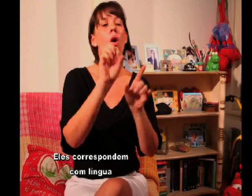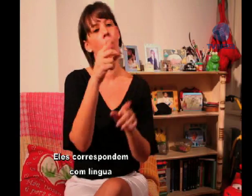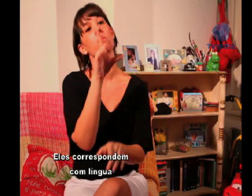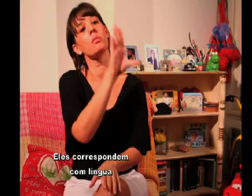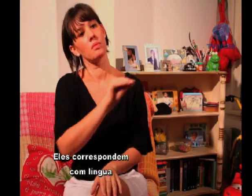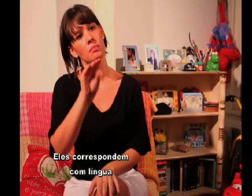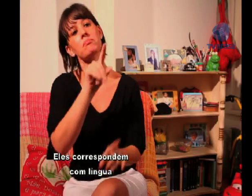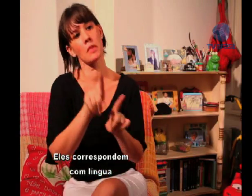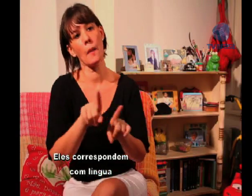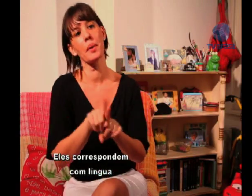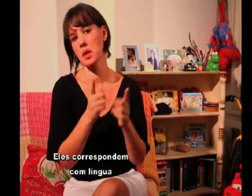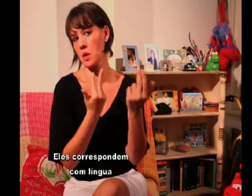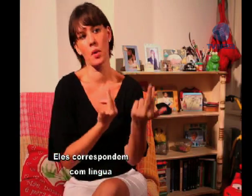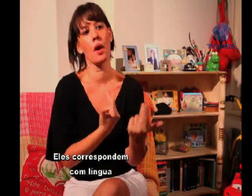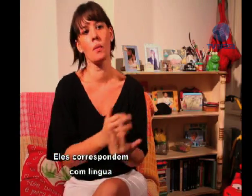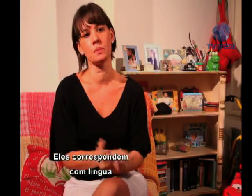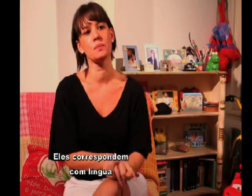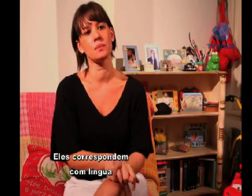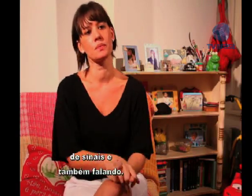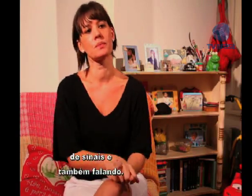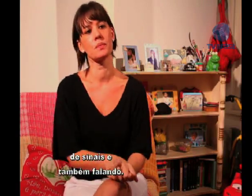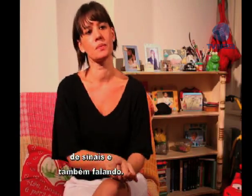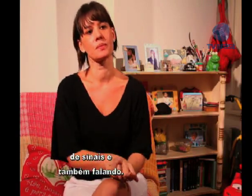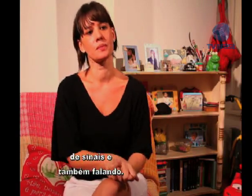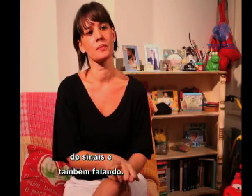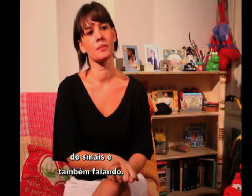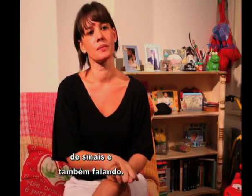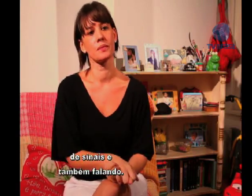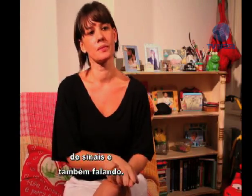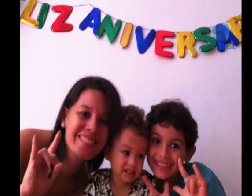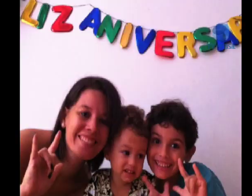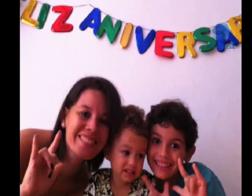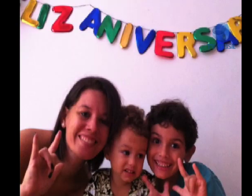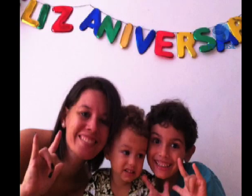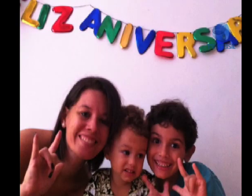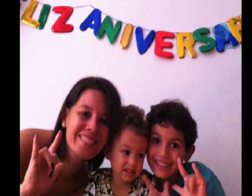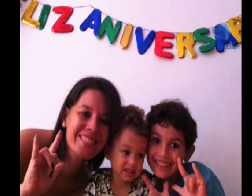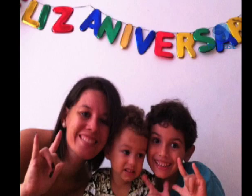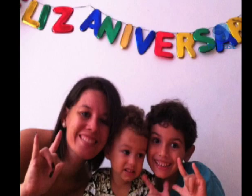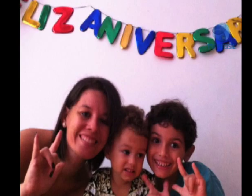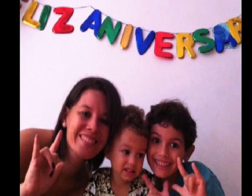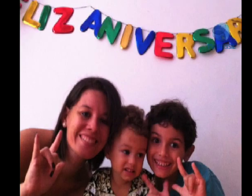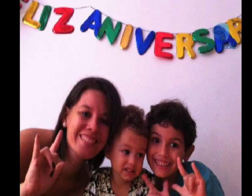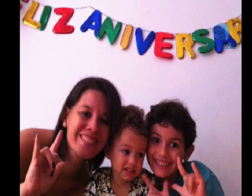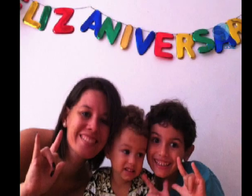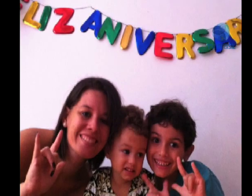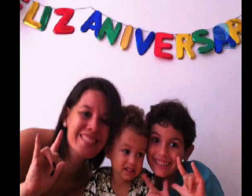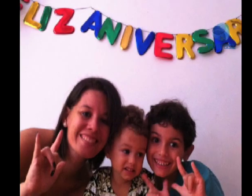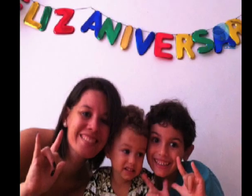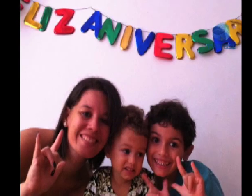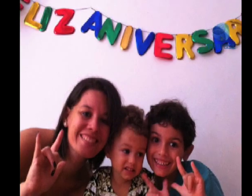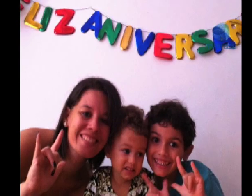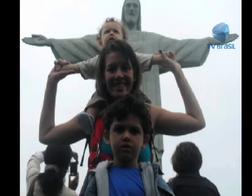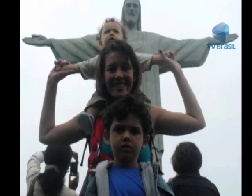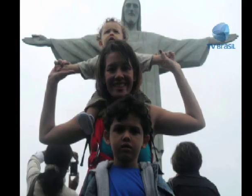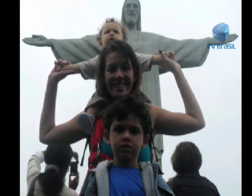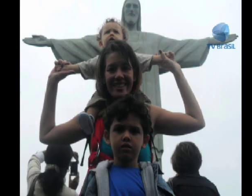também, eles correspondem também com língua de sinais e também falando. Outras fotos de Vanessa com os filhos, em festa de